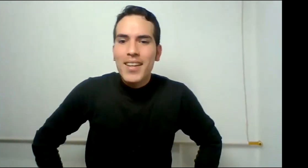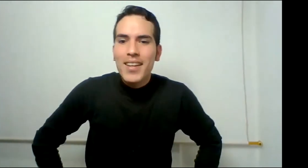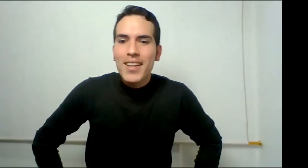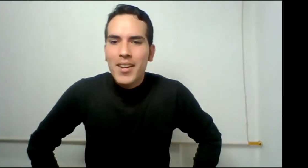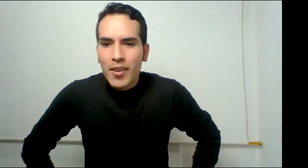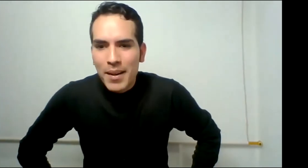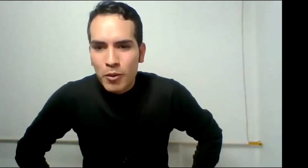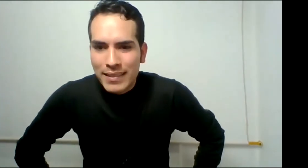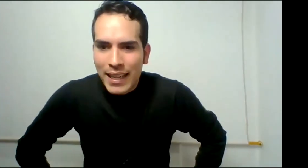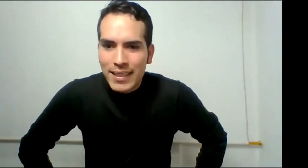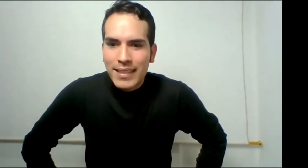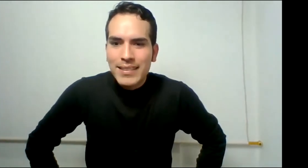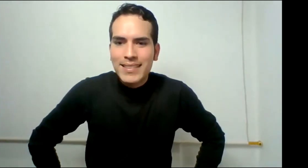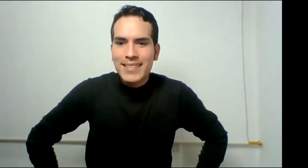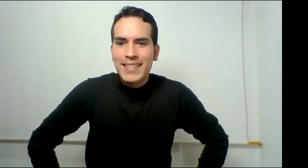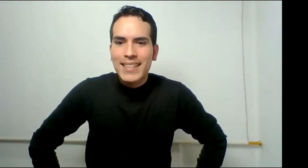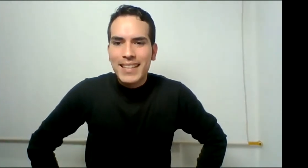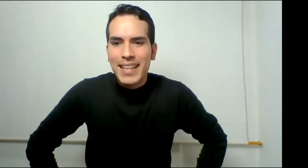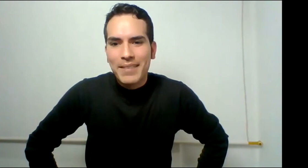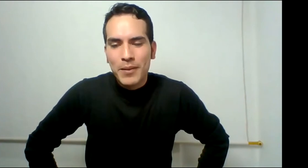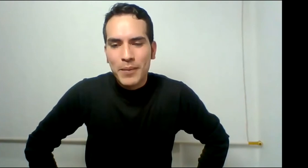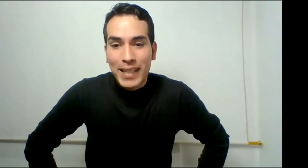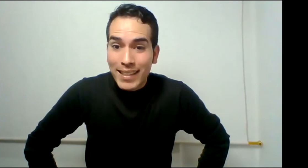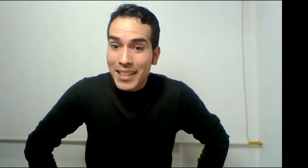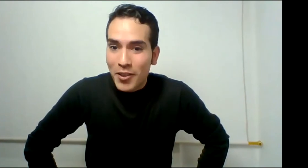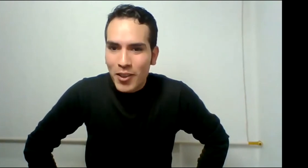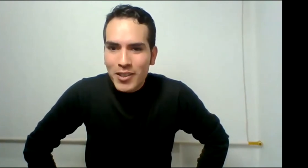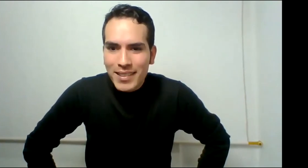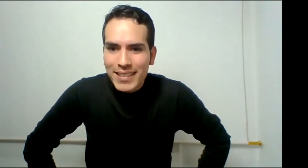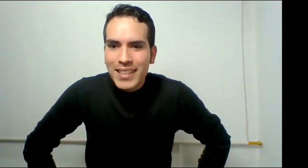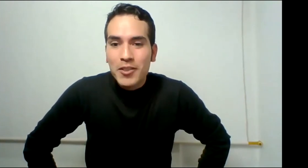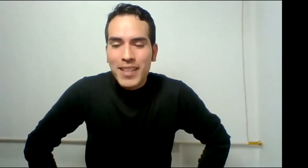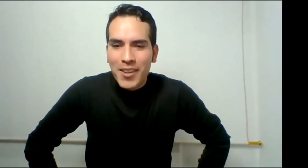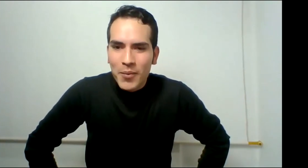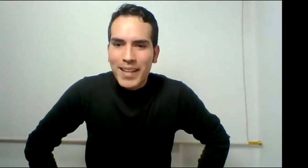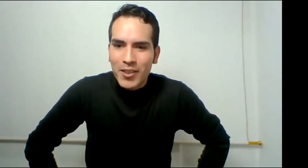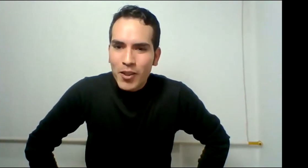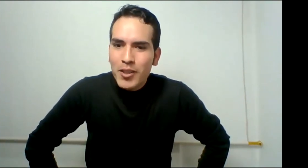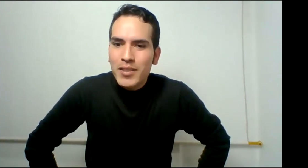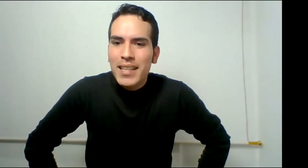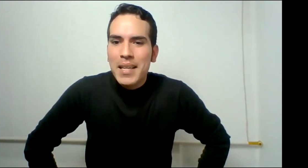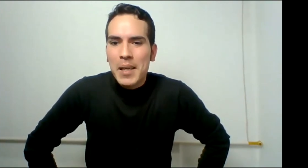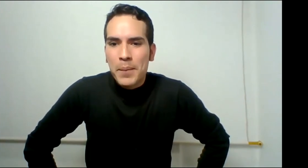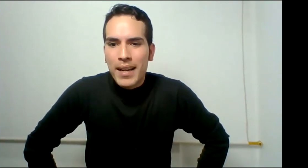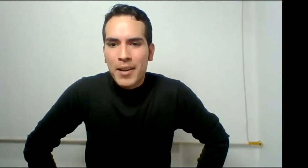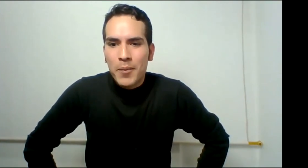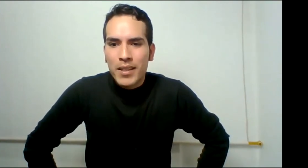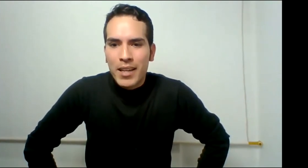Hola, muchas gracias. Buenas tardes a todos. Un saludo para todos, para la comunidad de la